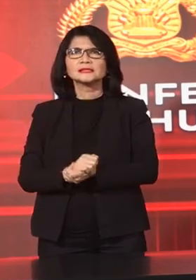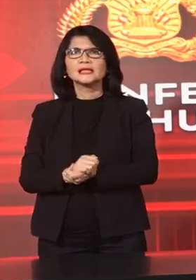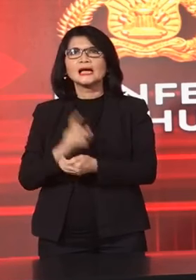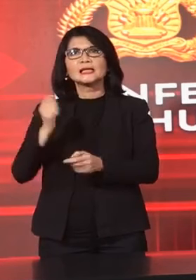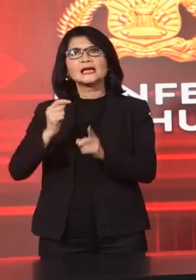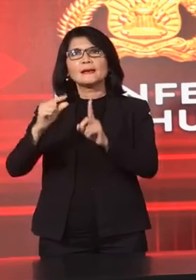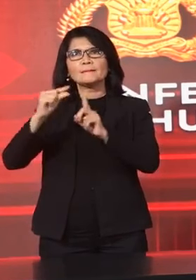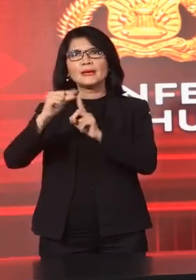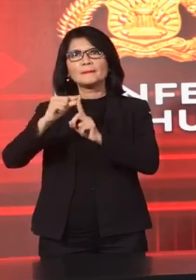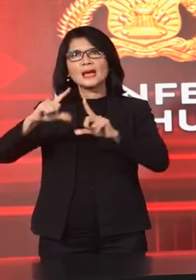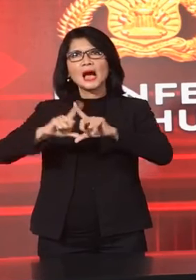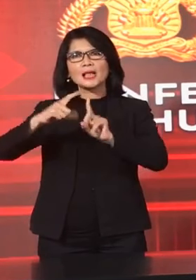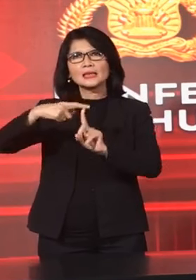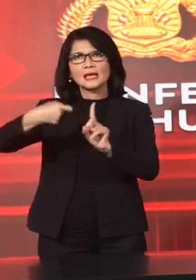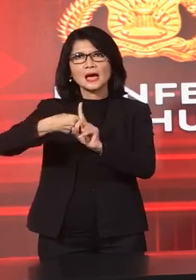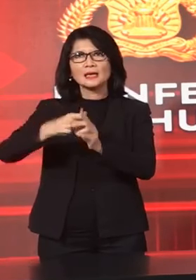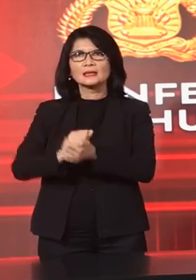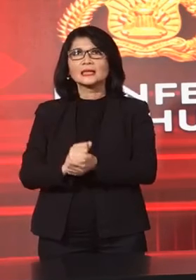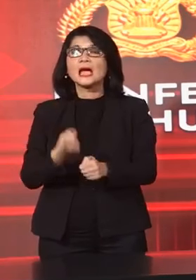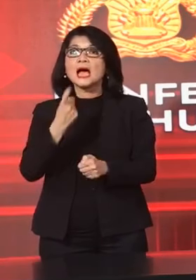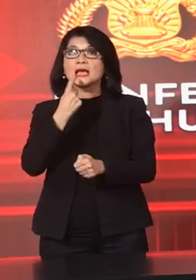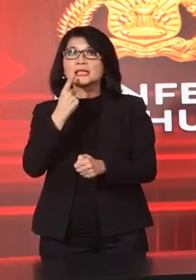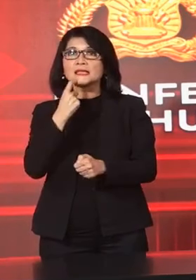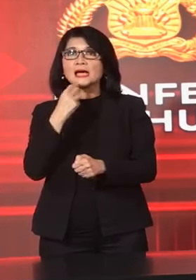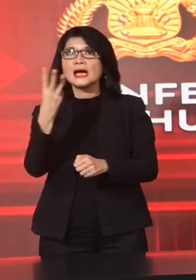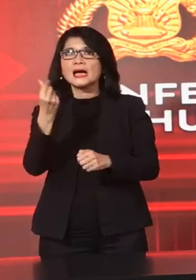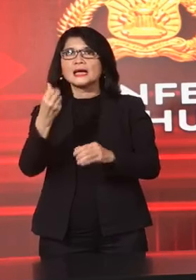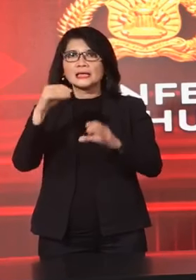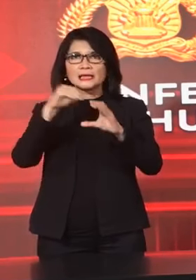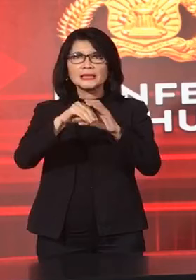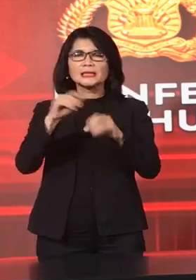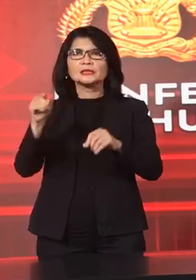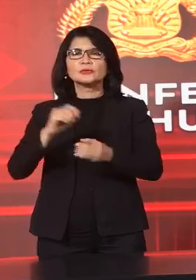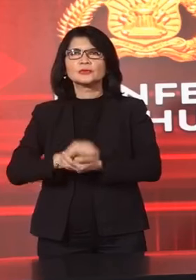PPATK Terkait Rekening tersebut